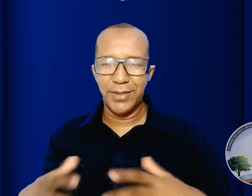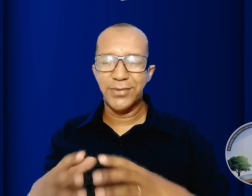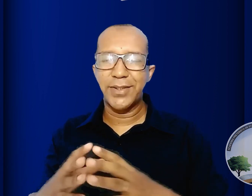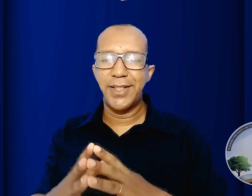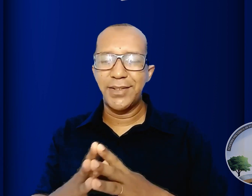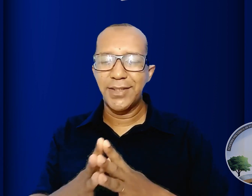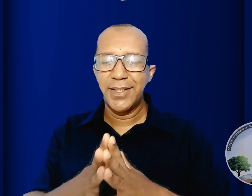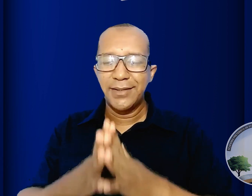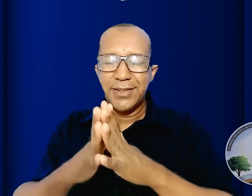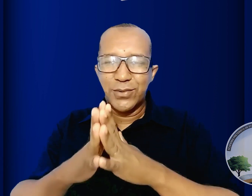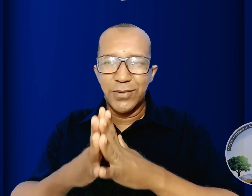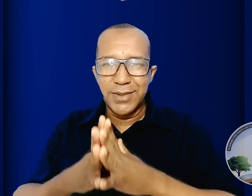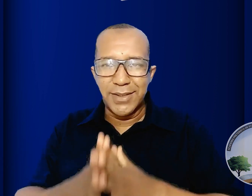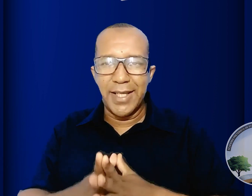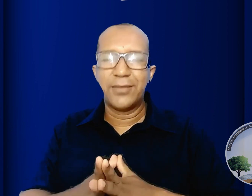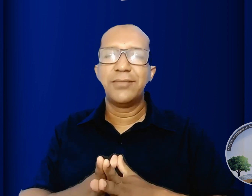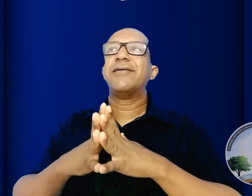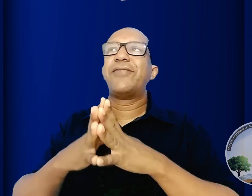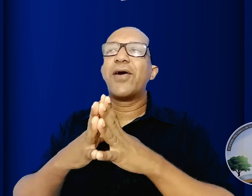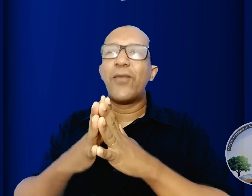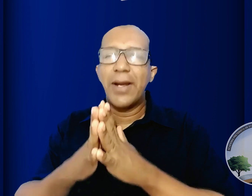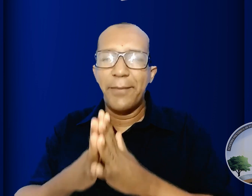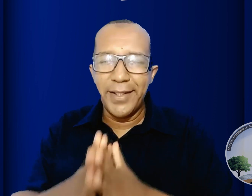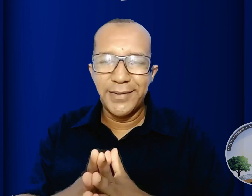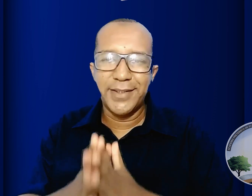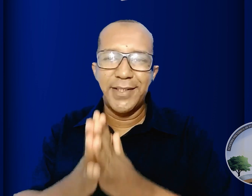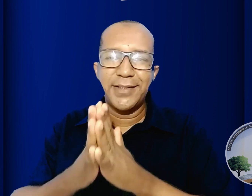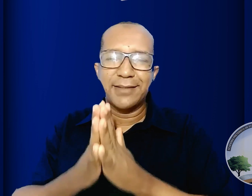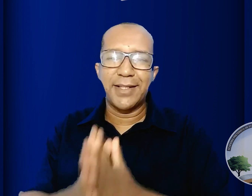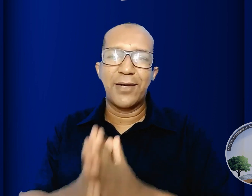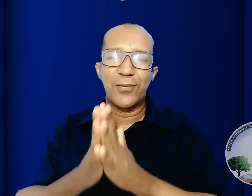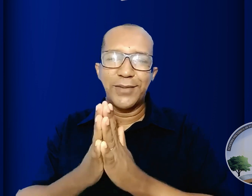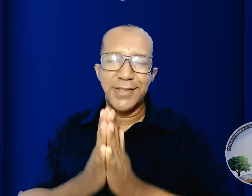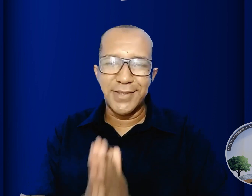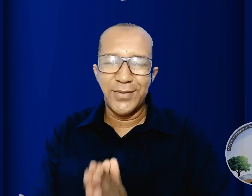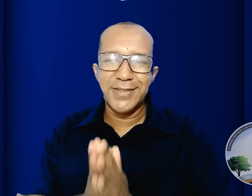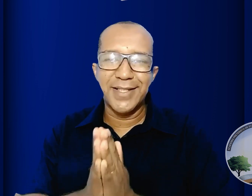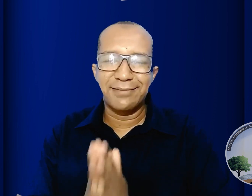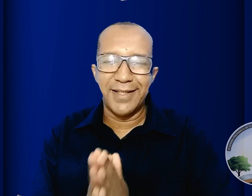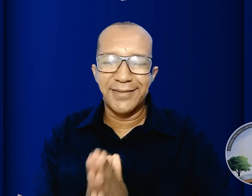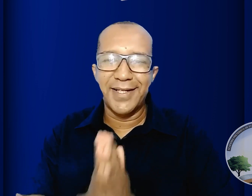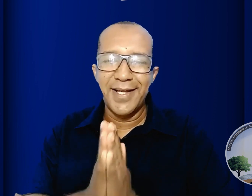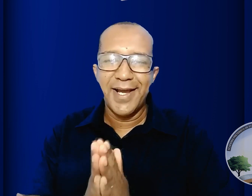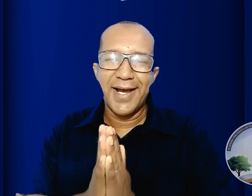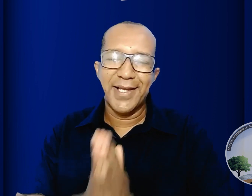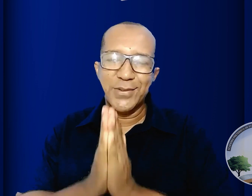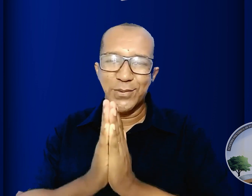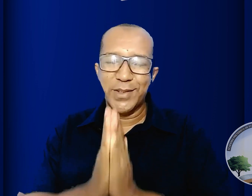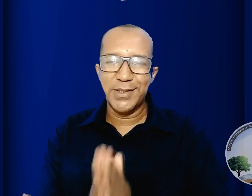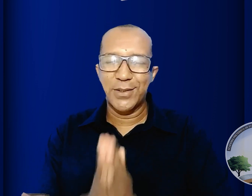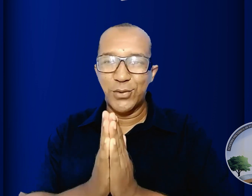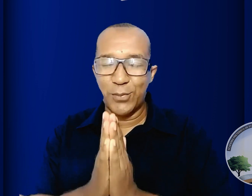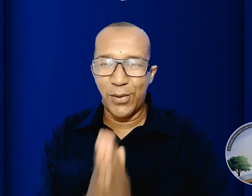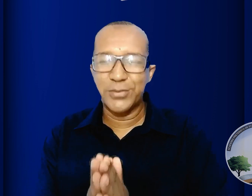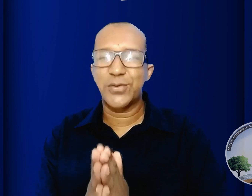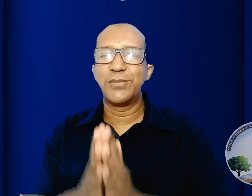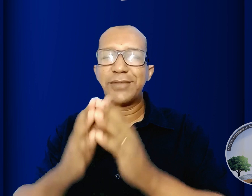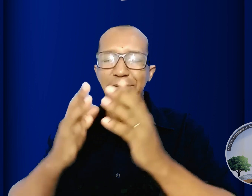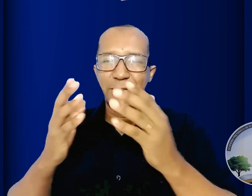por isso que eles desconsideram ferroinhamente que já tenha acontecido em 70 a ressurreição dos mortos como temos